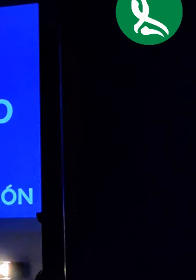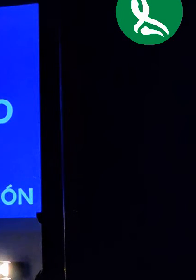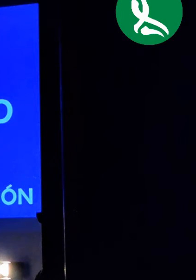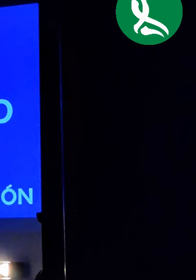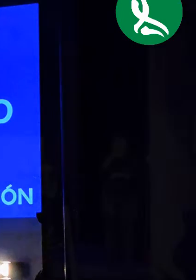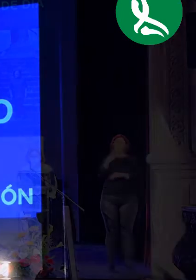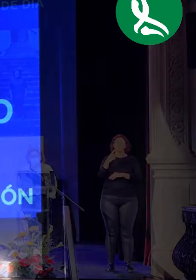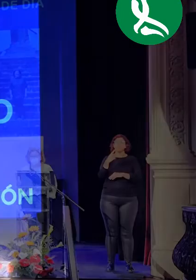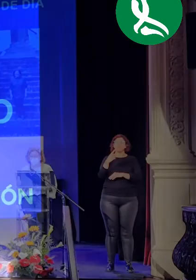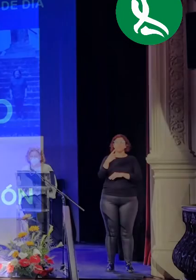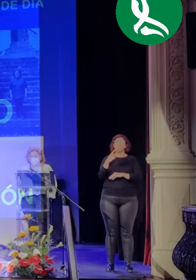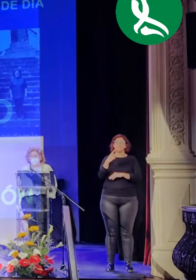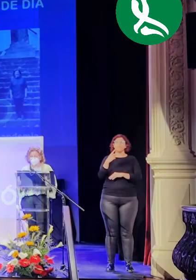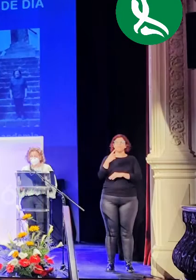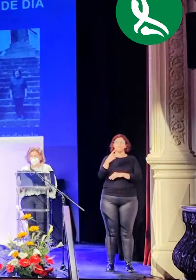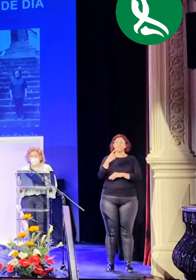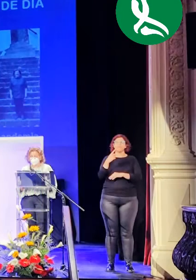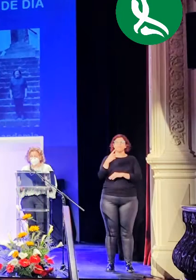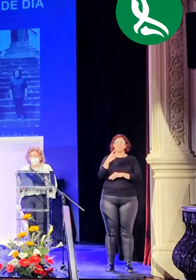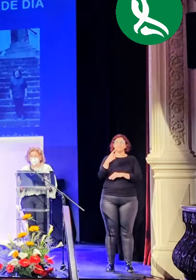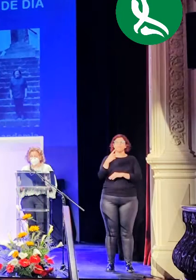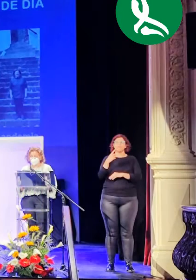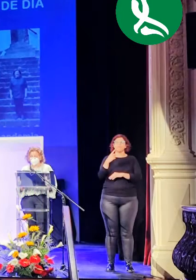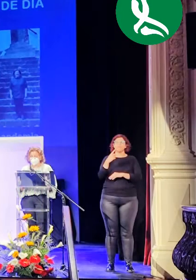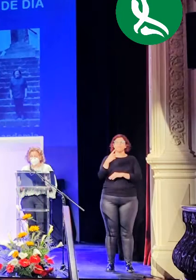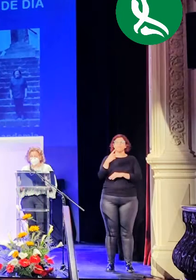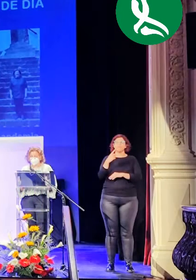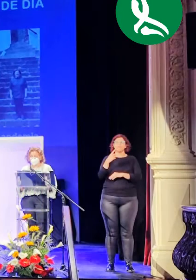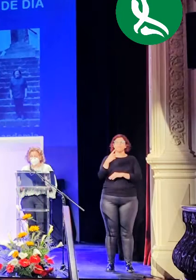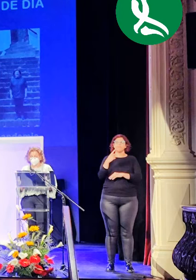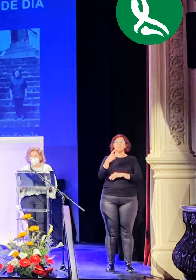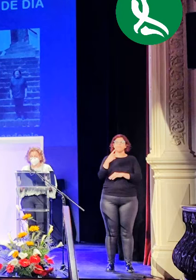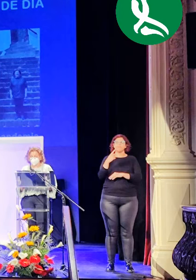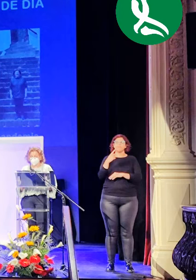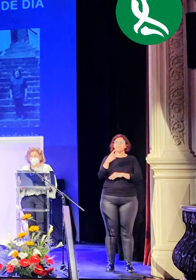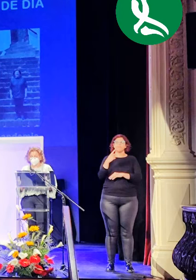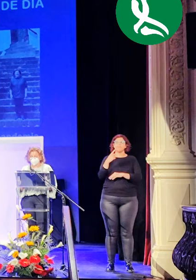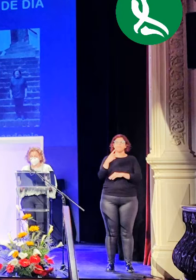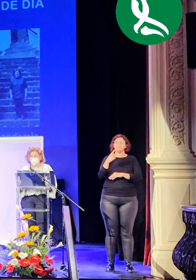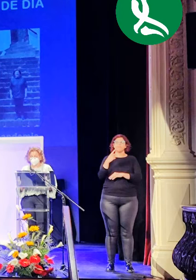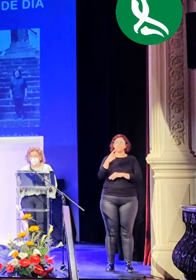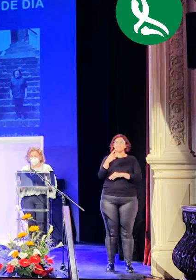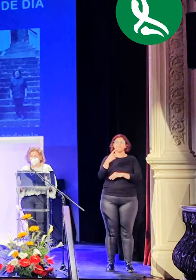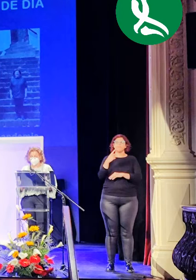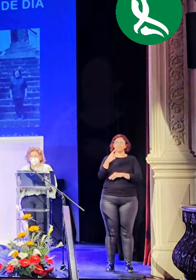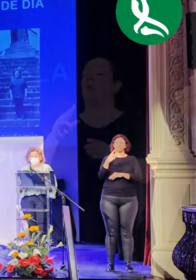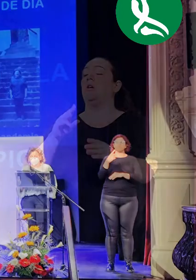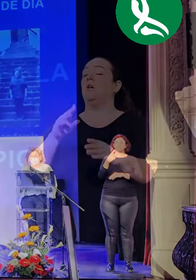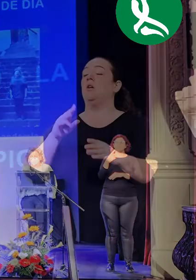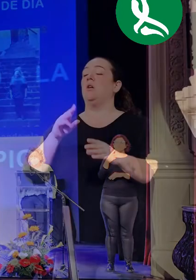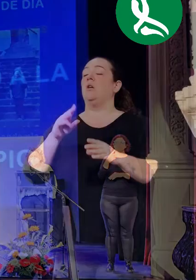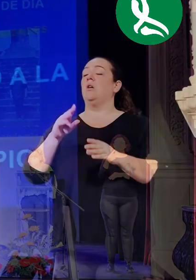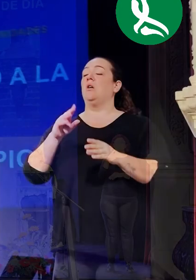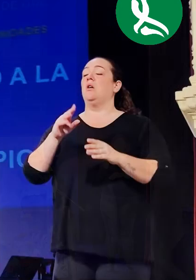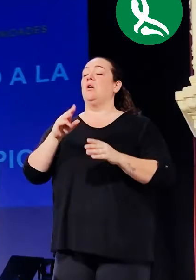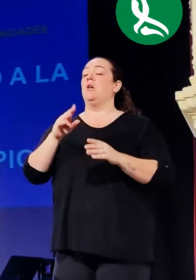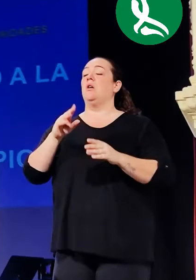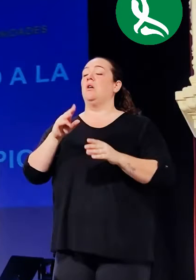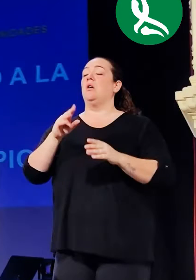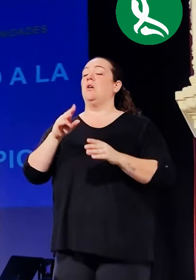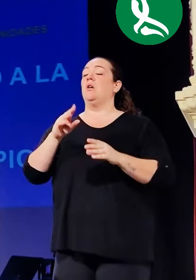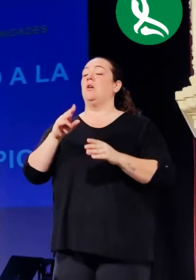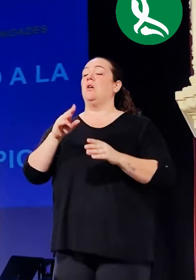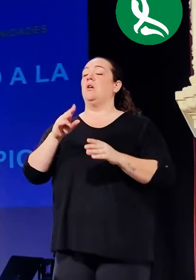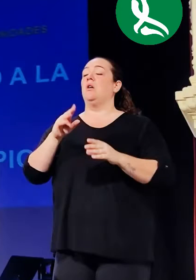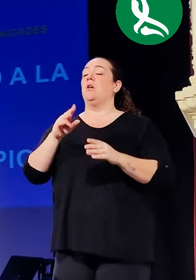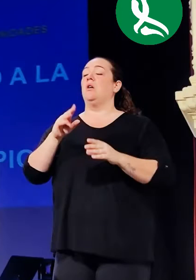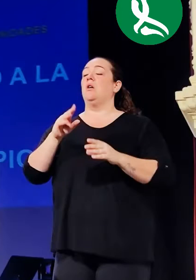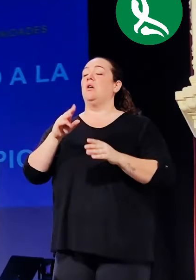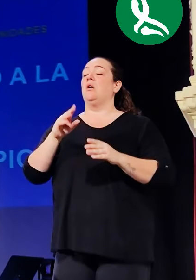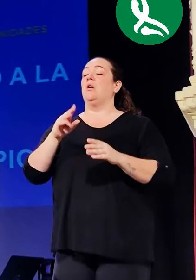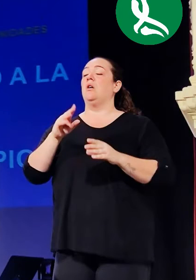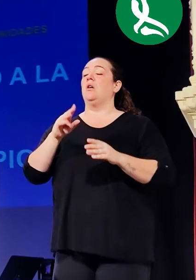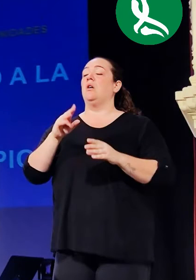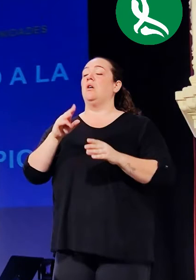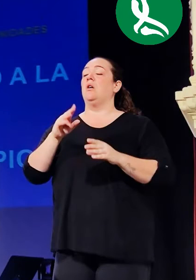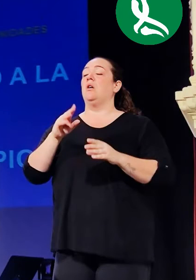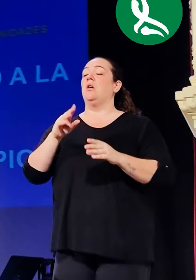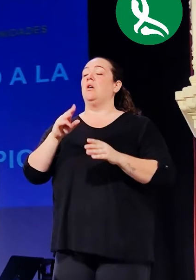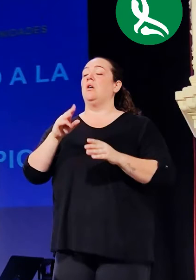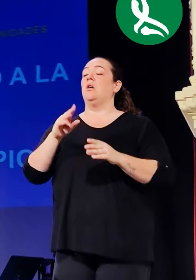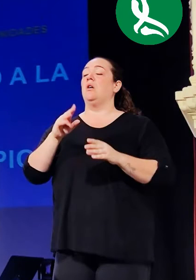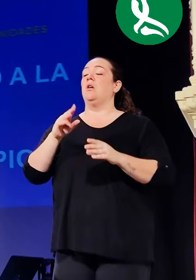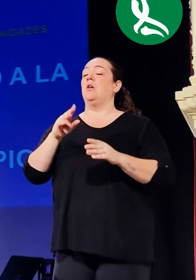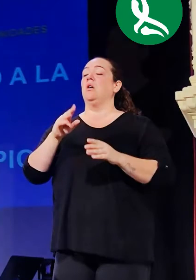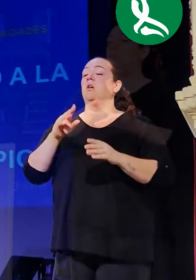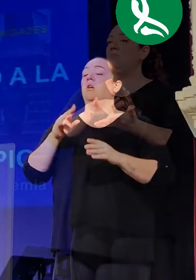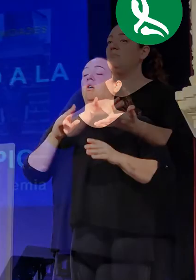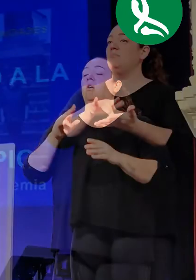hace la fuerza. Les animo a que nos sigan enorgulleciendo, al igual que todas las mujeres ya reconocidas por Santa Cruz de la Palma,